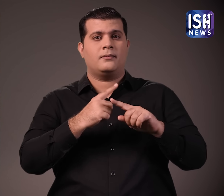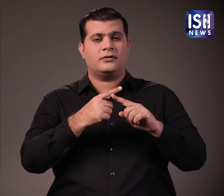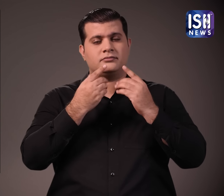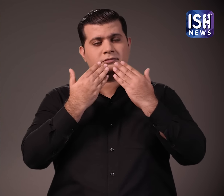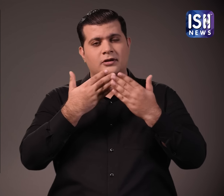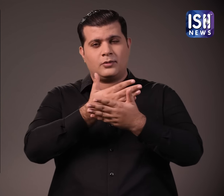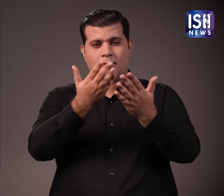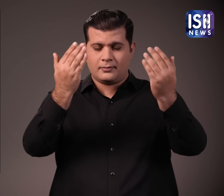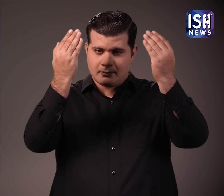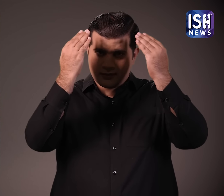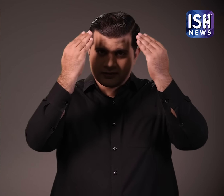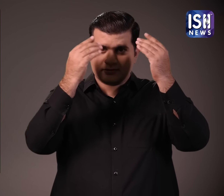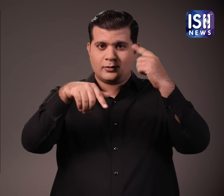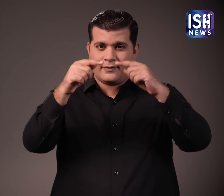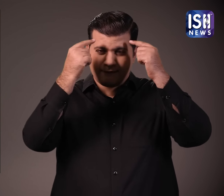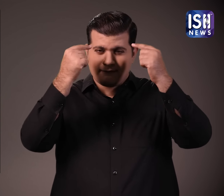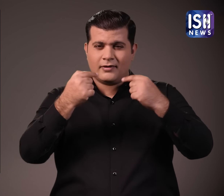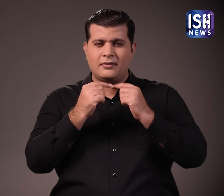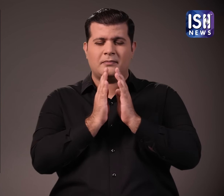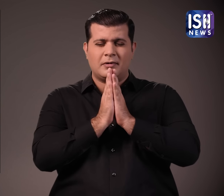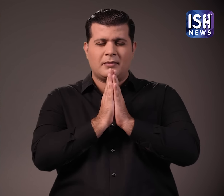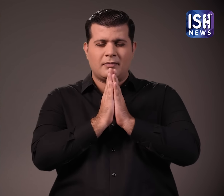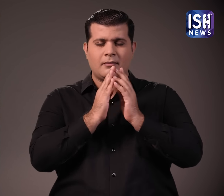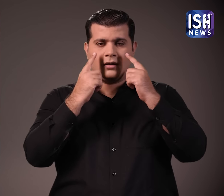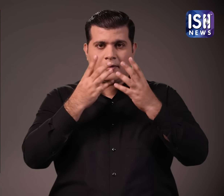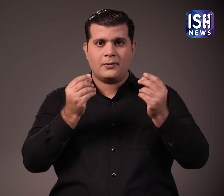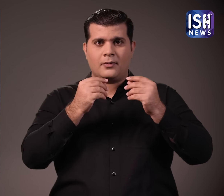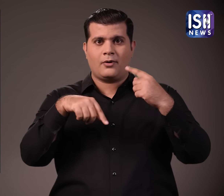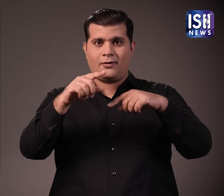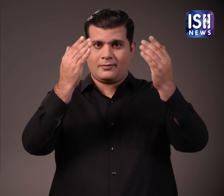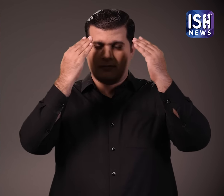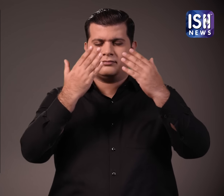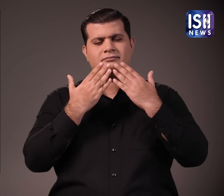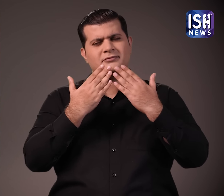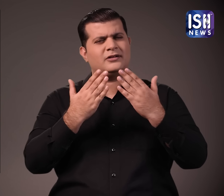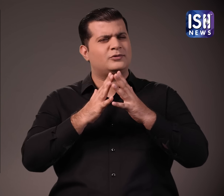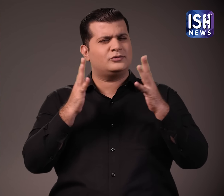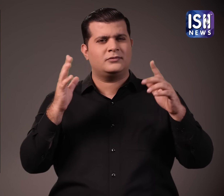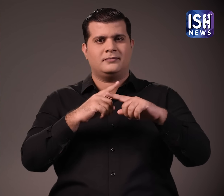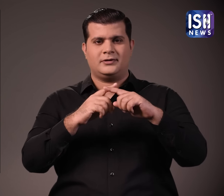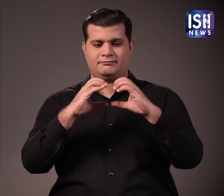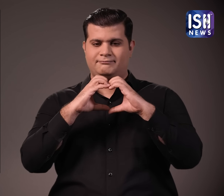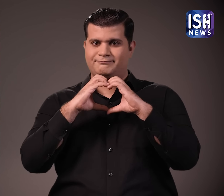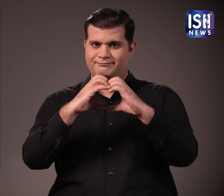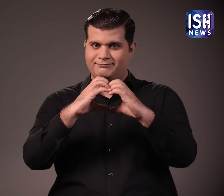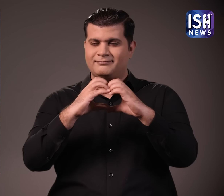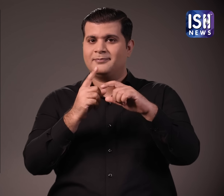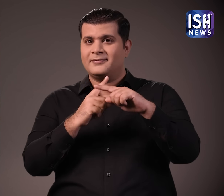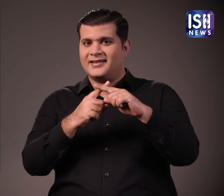इसके बाद एविल आई और दिल इमोजी शेयर किया उन्होंने